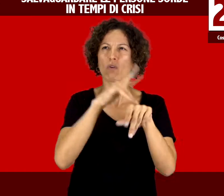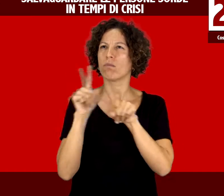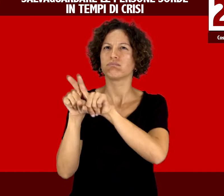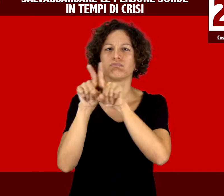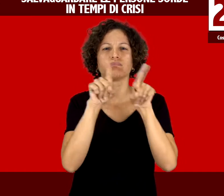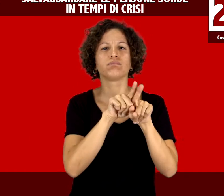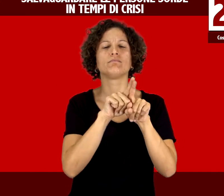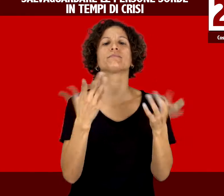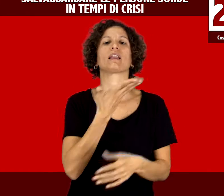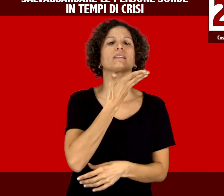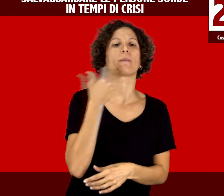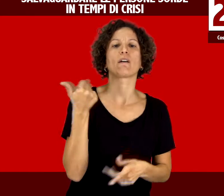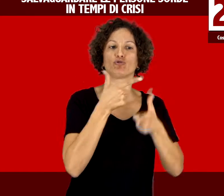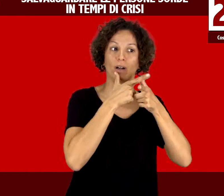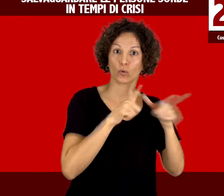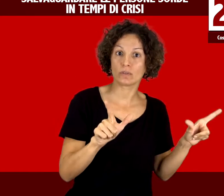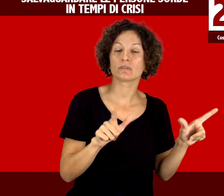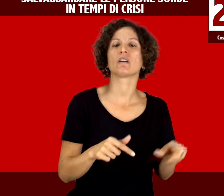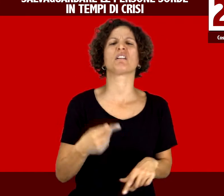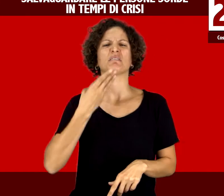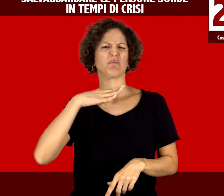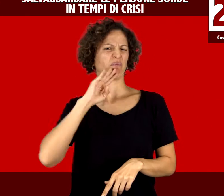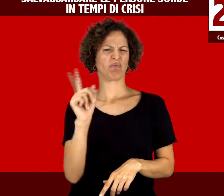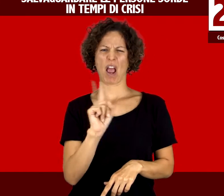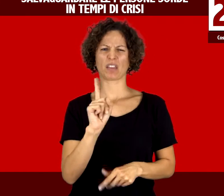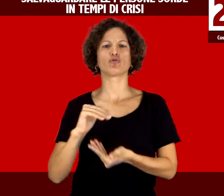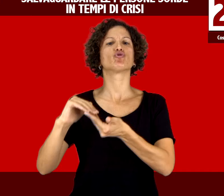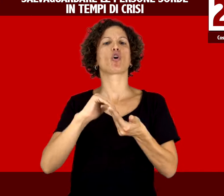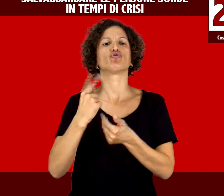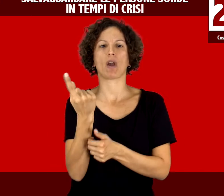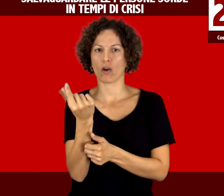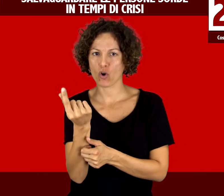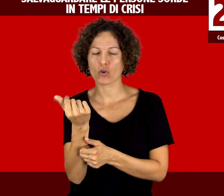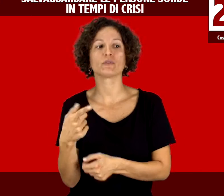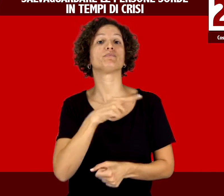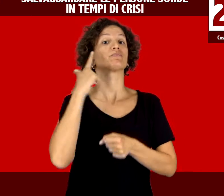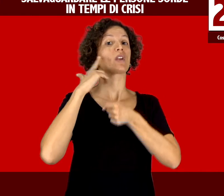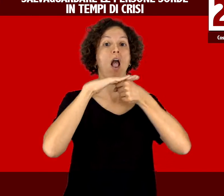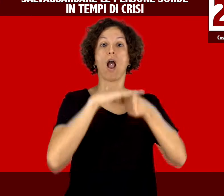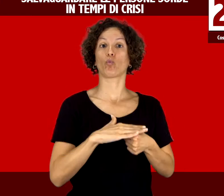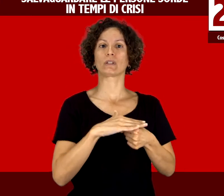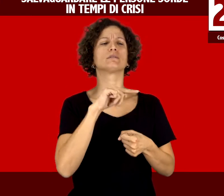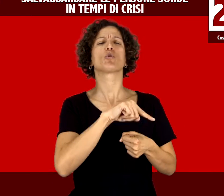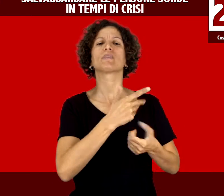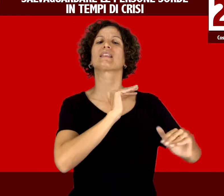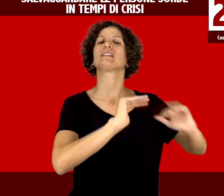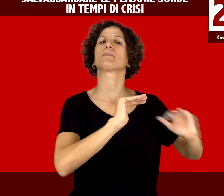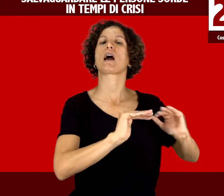-economici e audismo, ossia la discriminazione nei confronti delle persone sorde. Pensiamo all'emergenza sanitaria